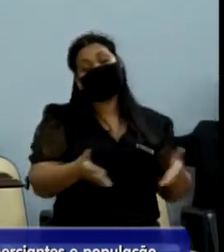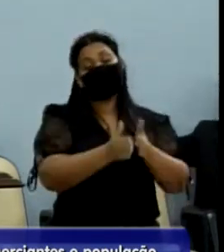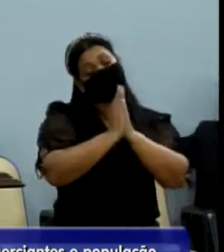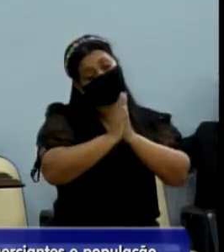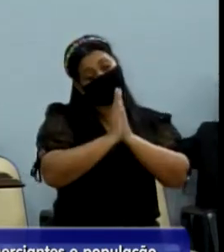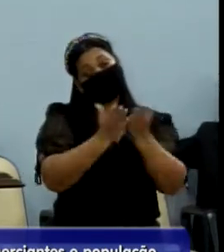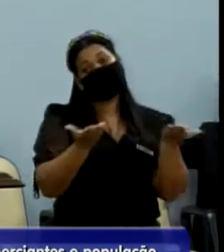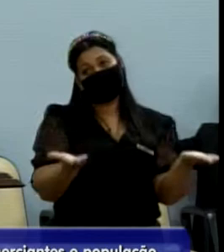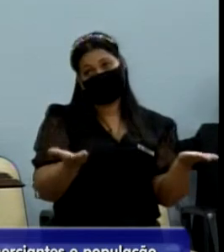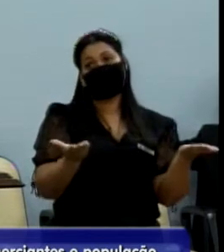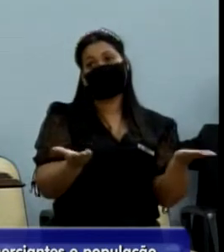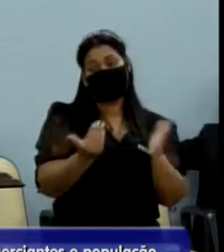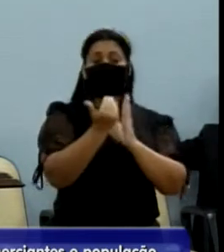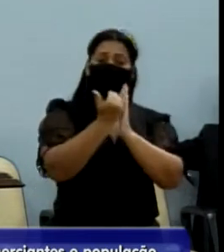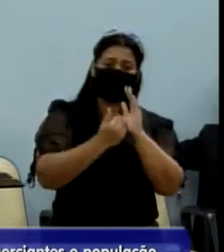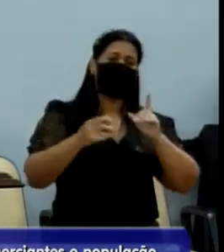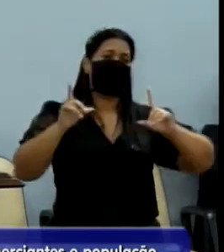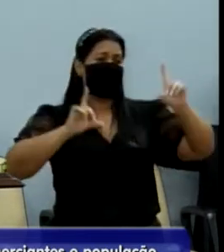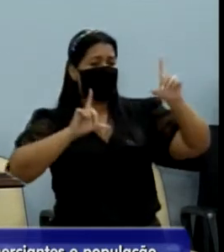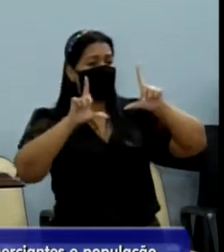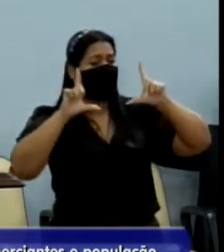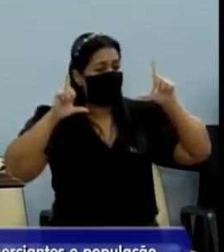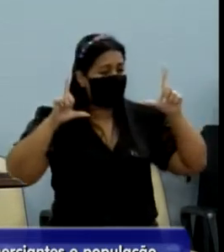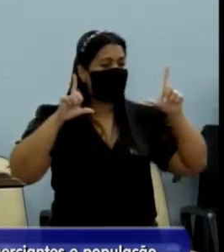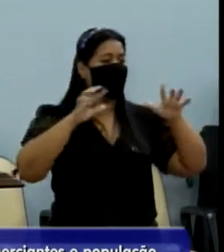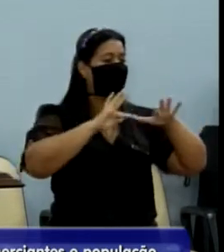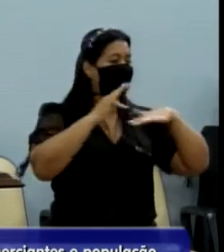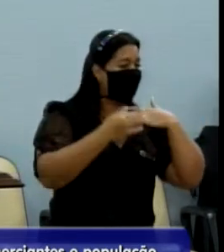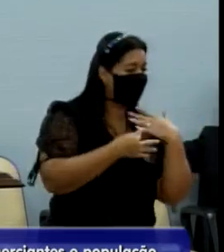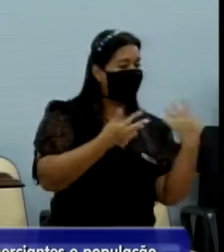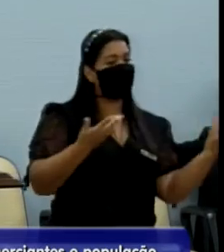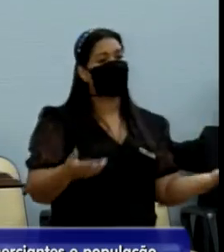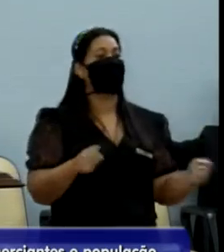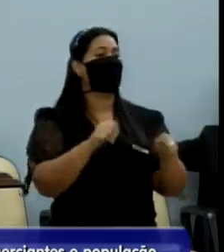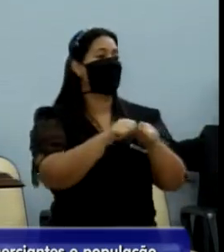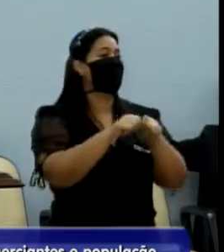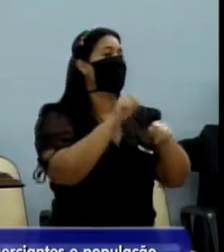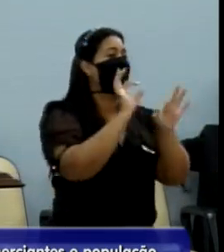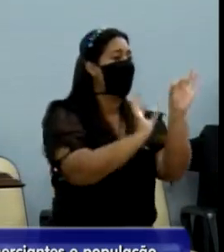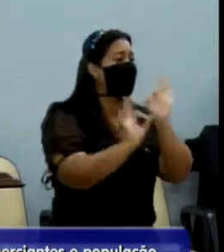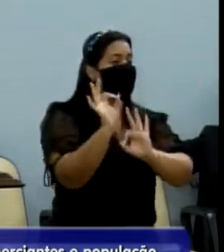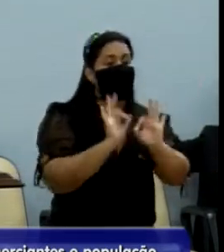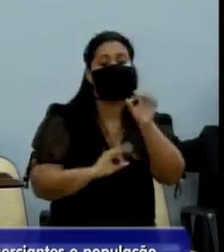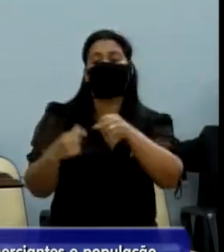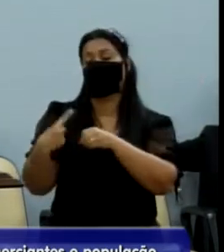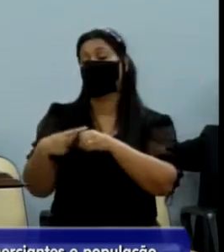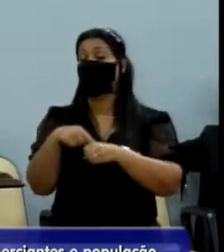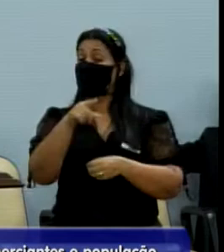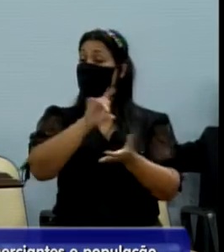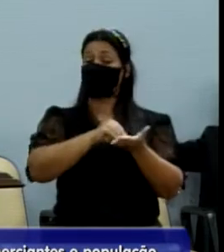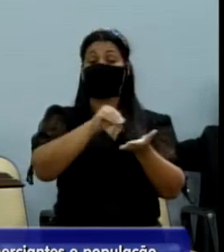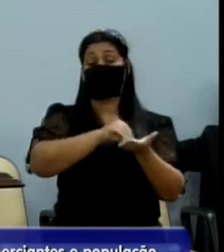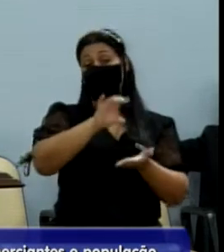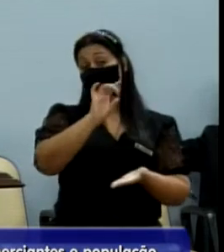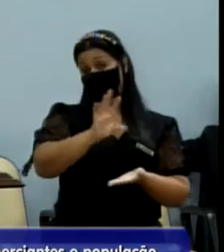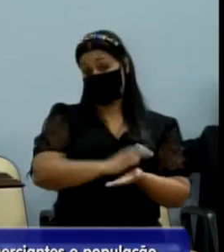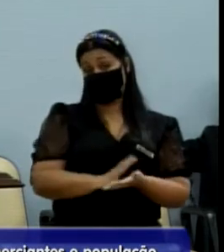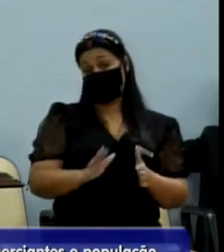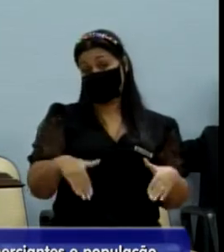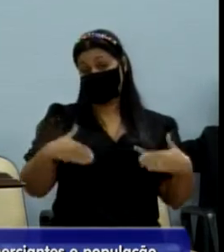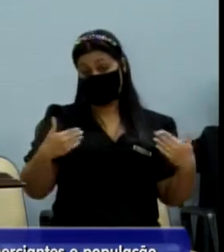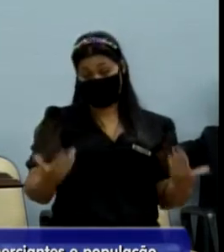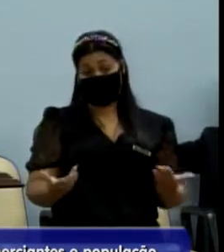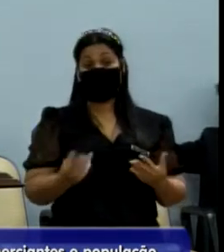favor, menos mídia, menos falar que o senhor está fazendo tudo na cidade. O senhor é apenas um secretário, o senhor vai passar.